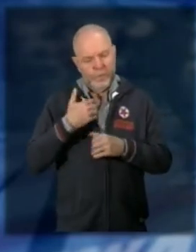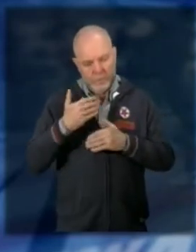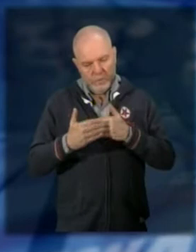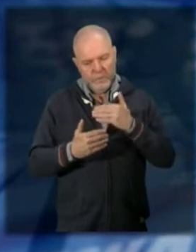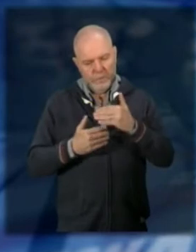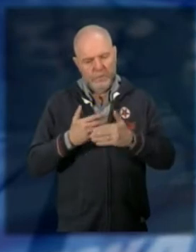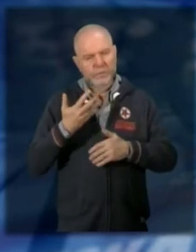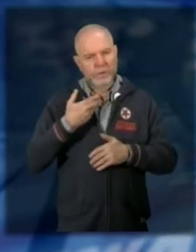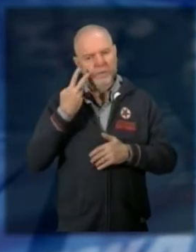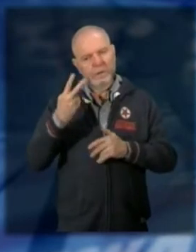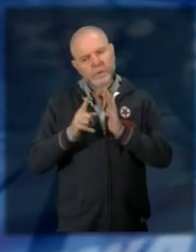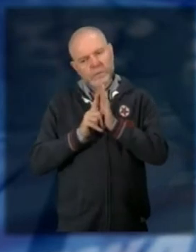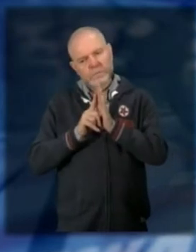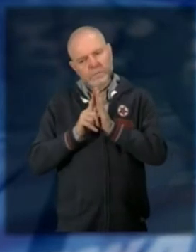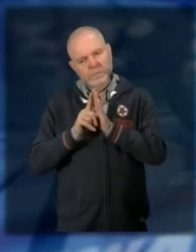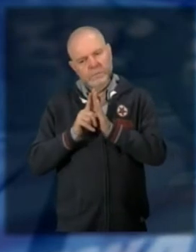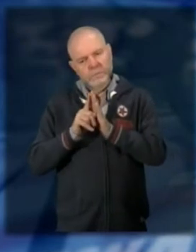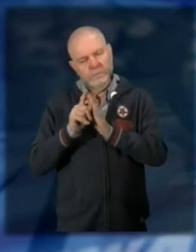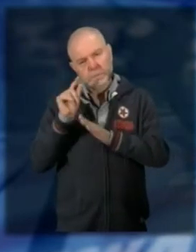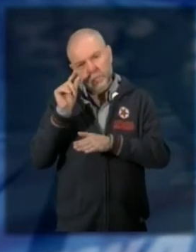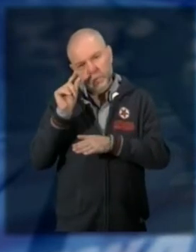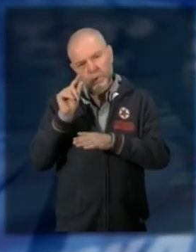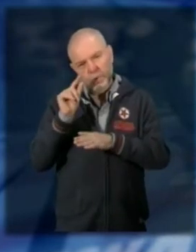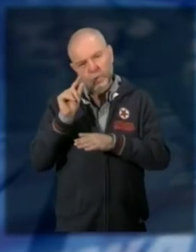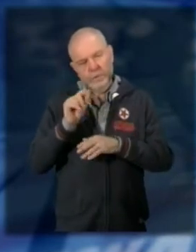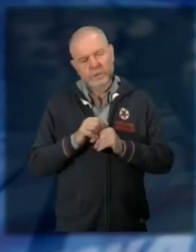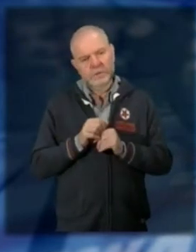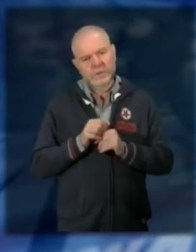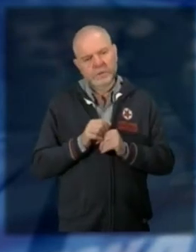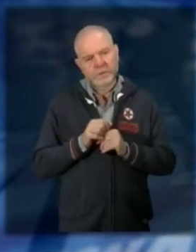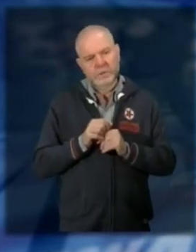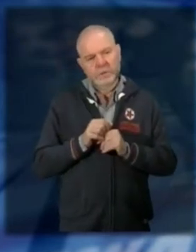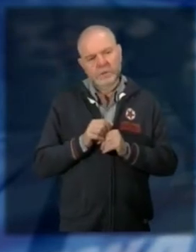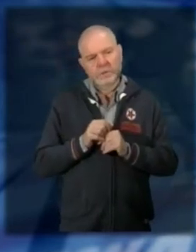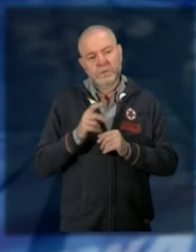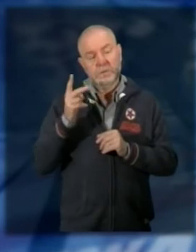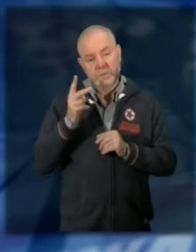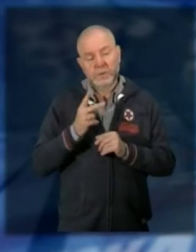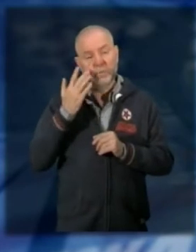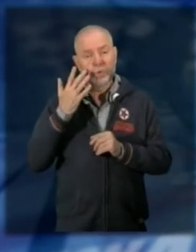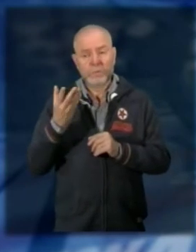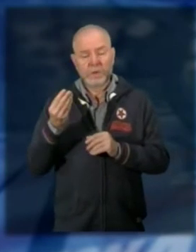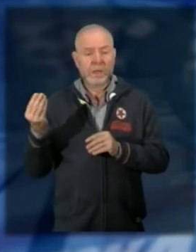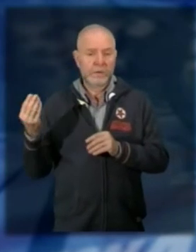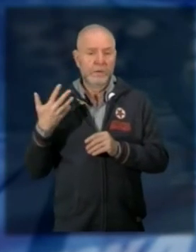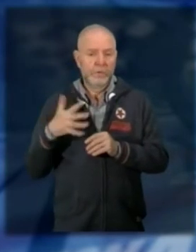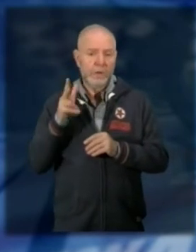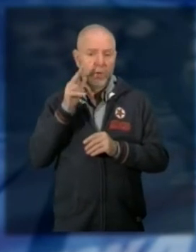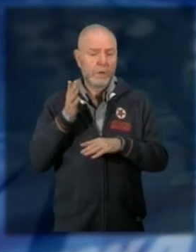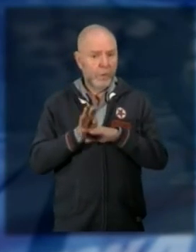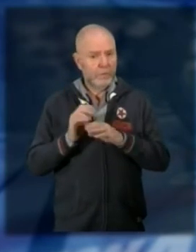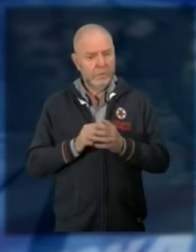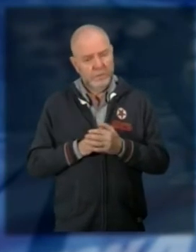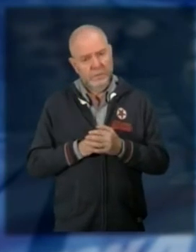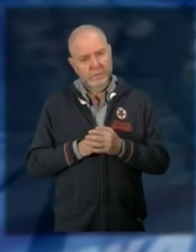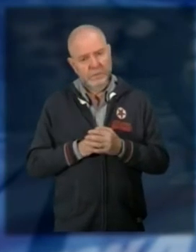avanti forse già un po' tardi perché ci hanno rimesso la vita tante persone però